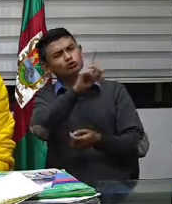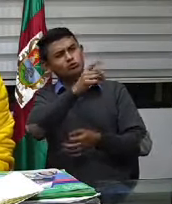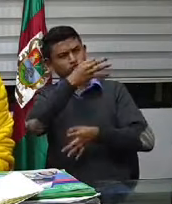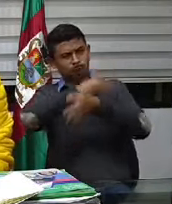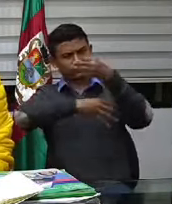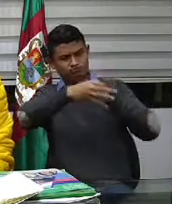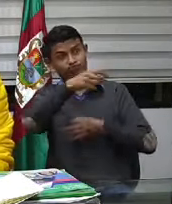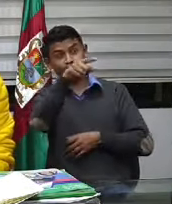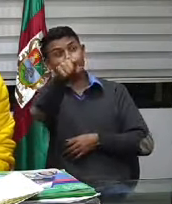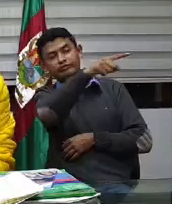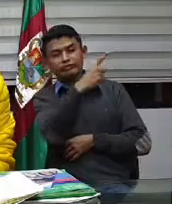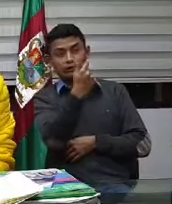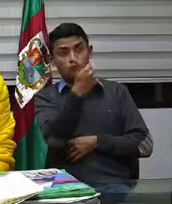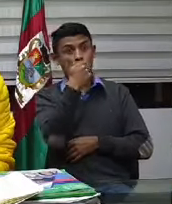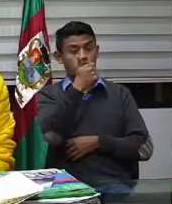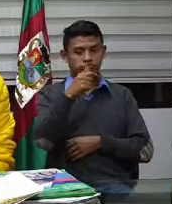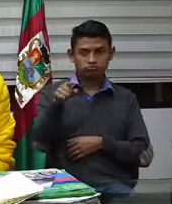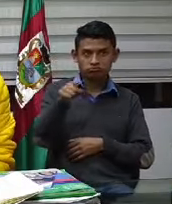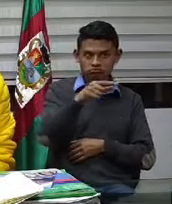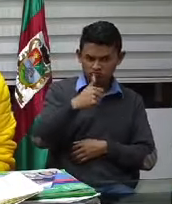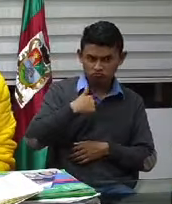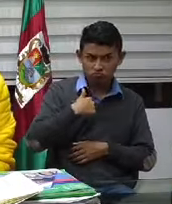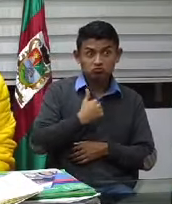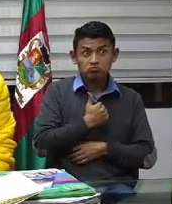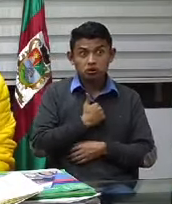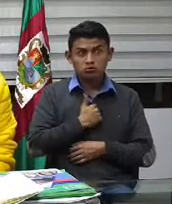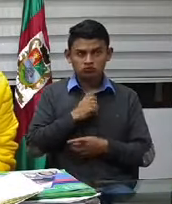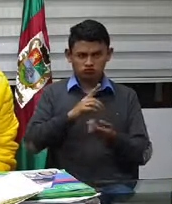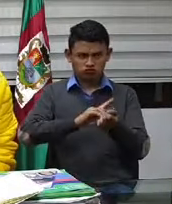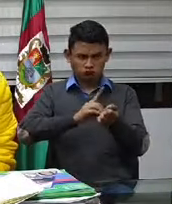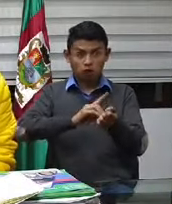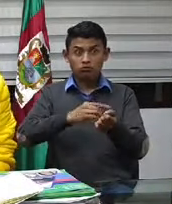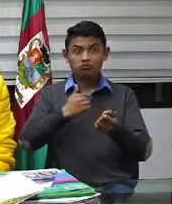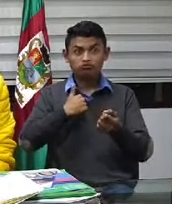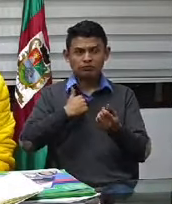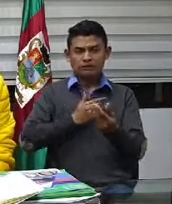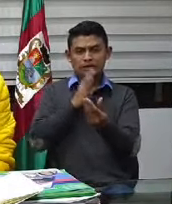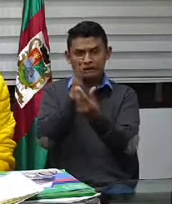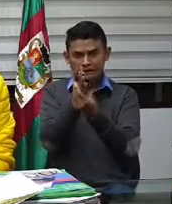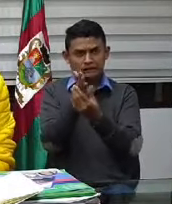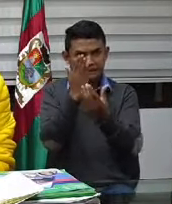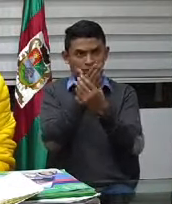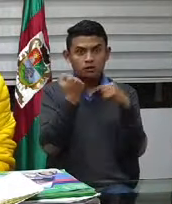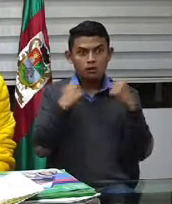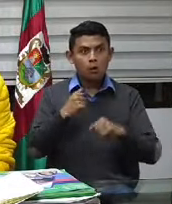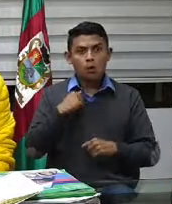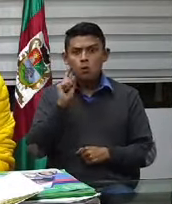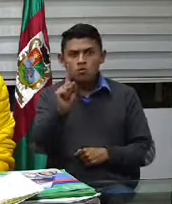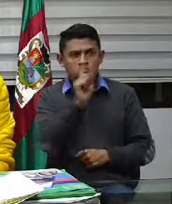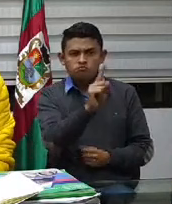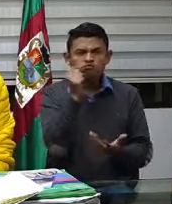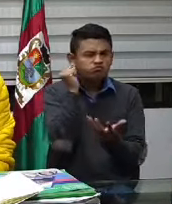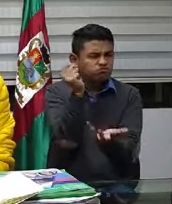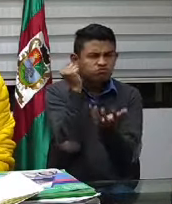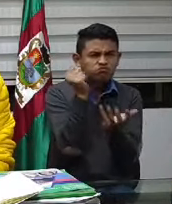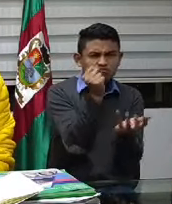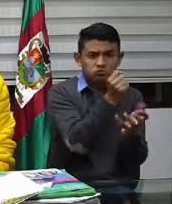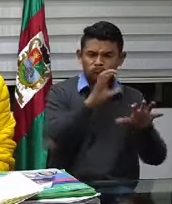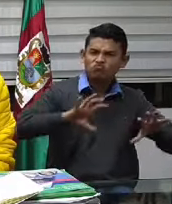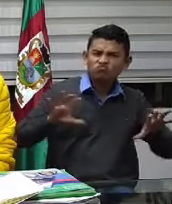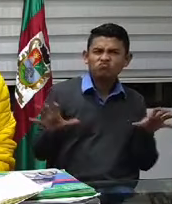estado casi en la entrega de casi todos los 2.500 que hemos entregado, o más. Yo he estado casi en todas las actividades, si no es que en todas.